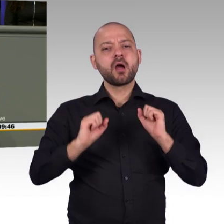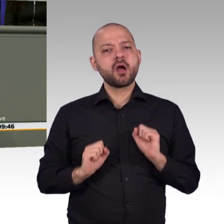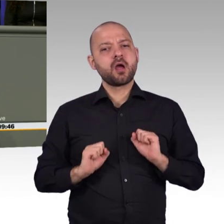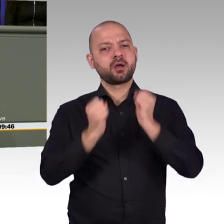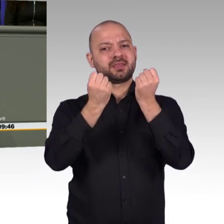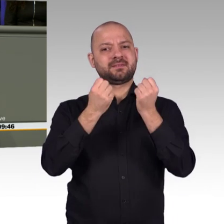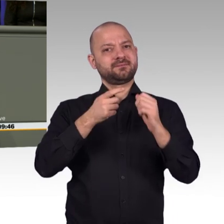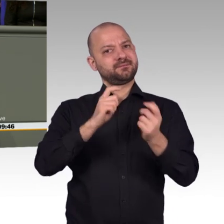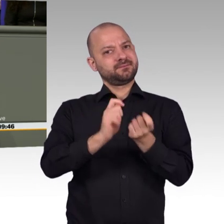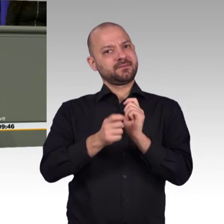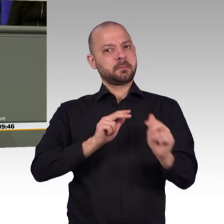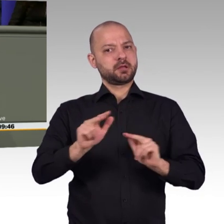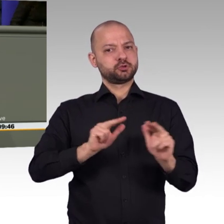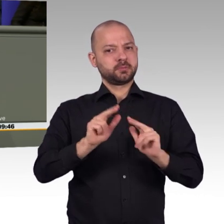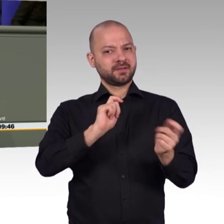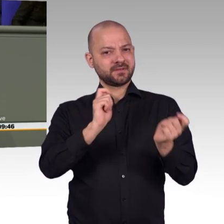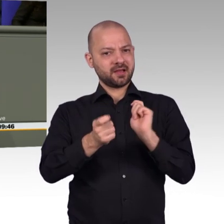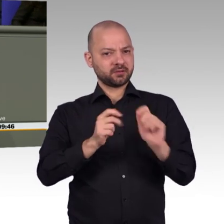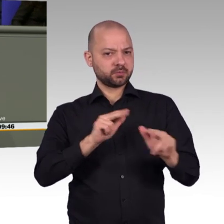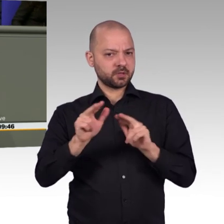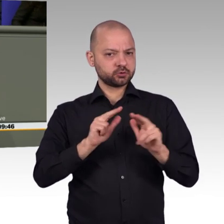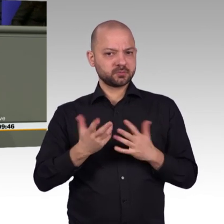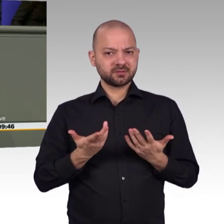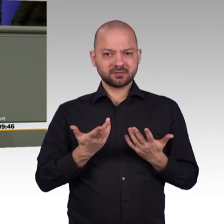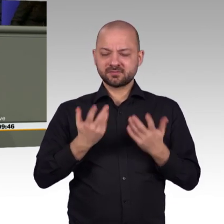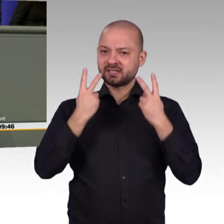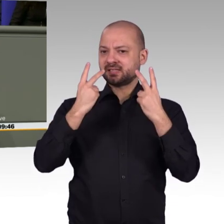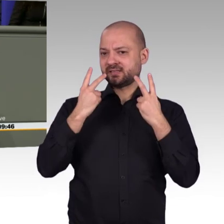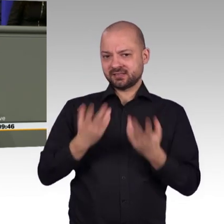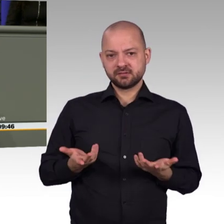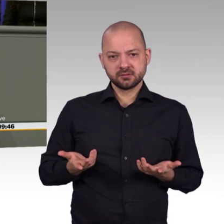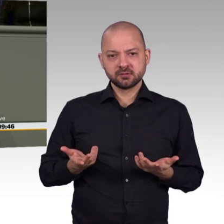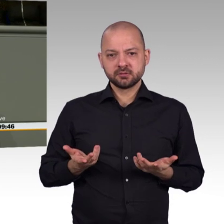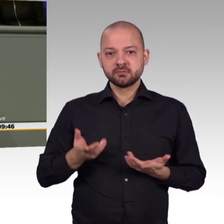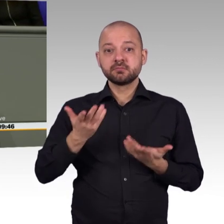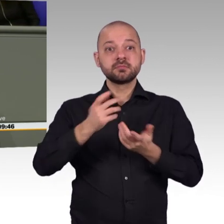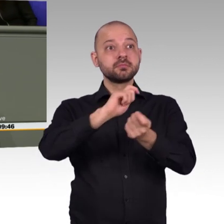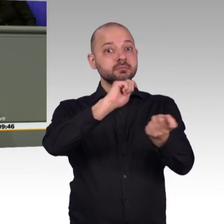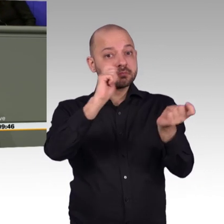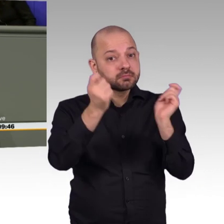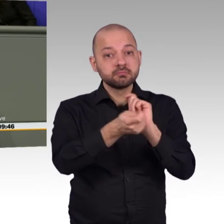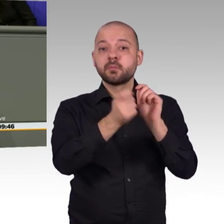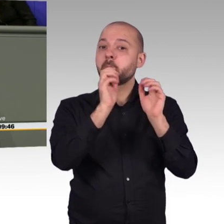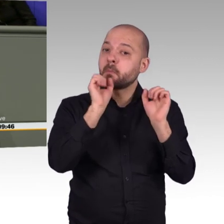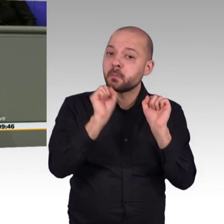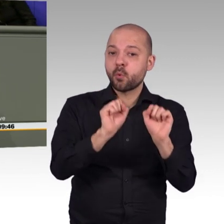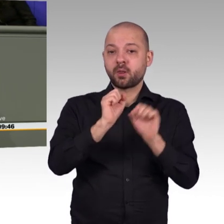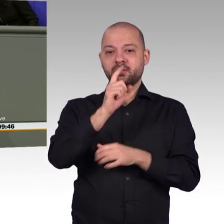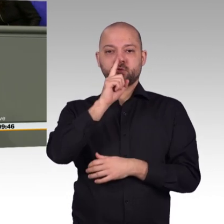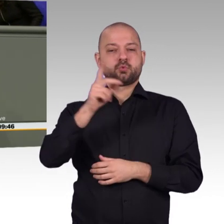Megaprojekt der Gegenwart, was ausnahmslos alle gesellschaftlichen und politischen Themenfelder umfasst und betreffen wird.